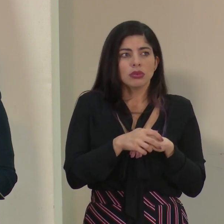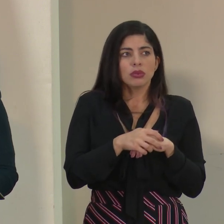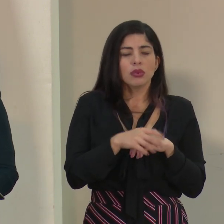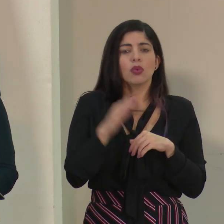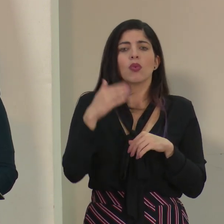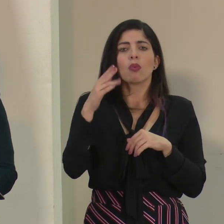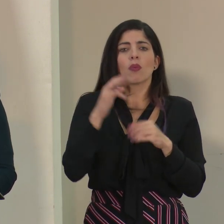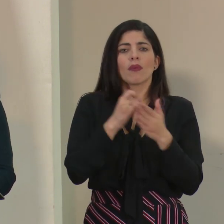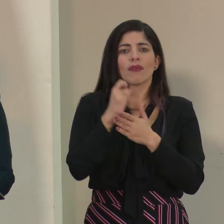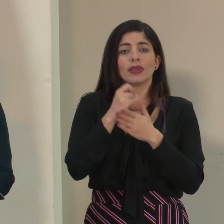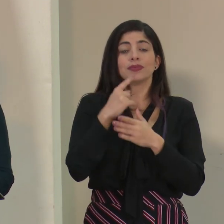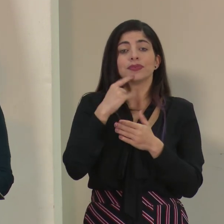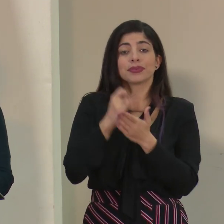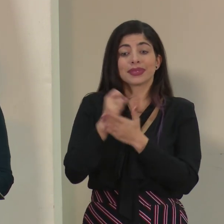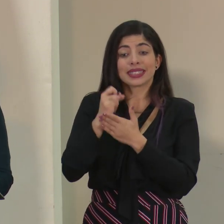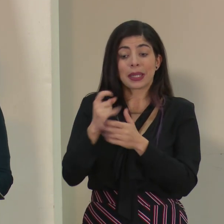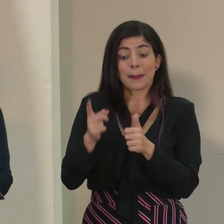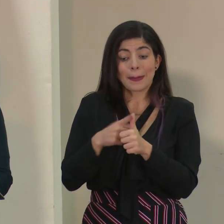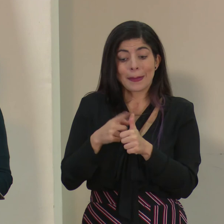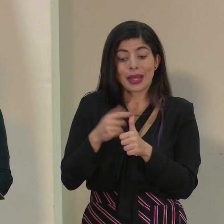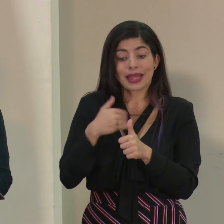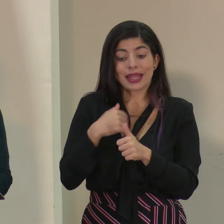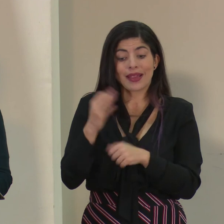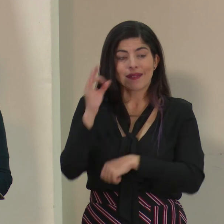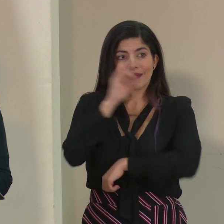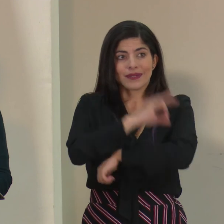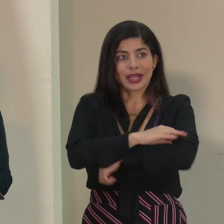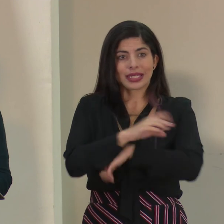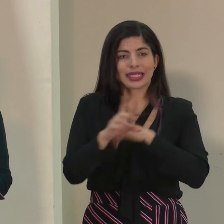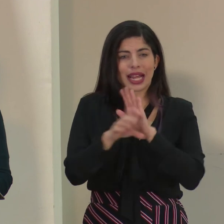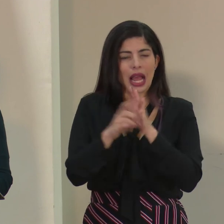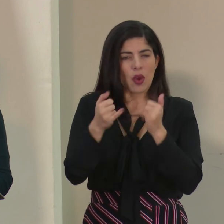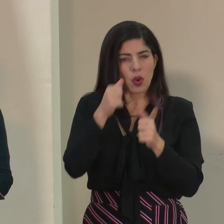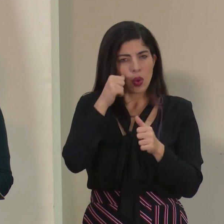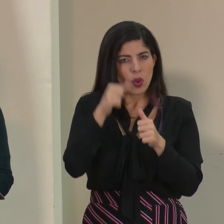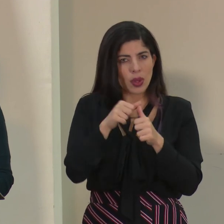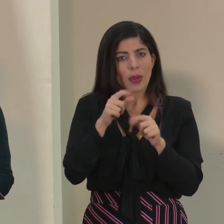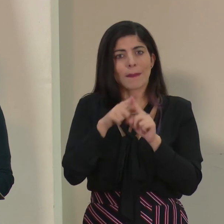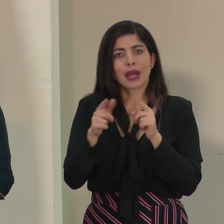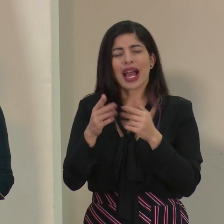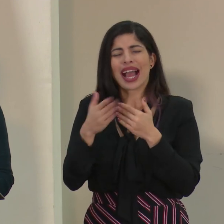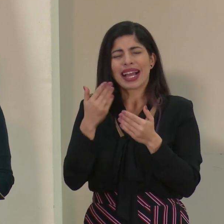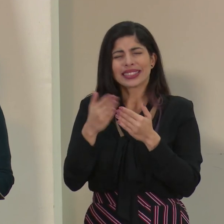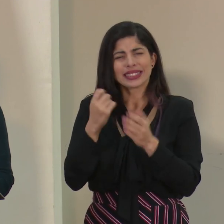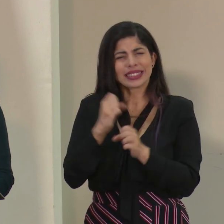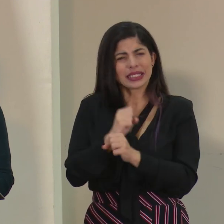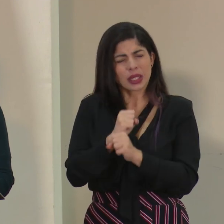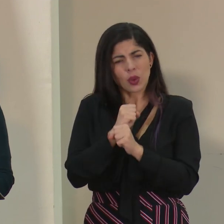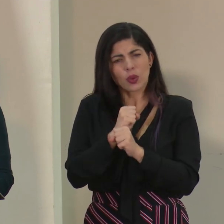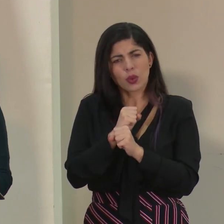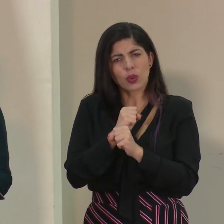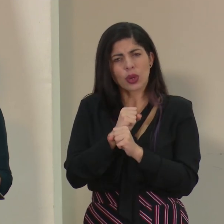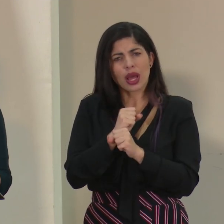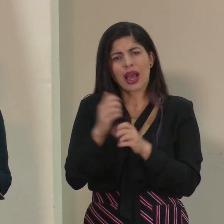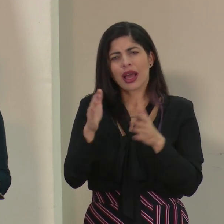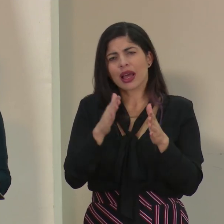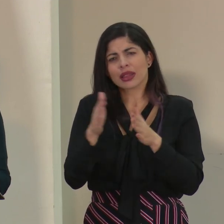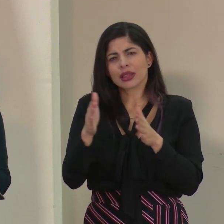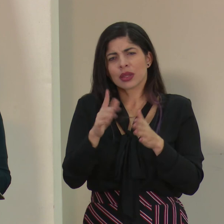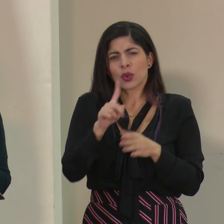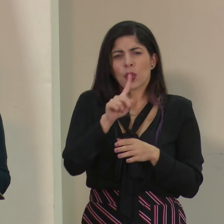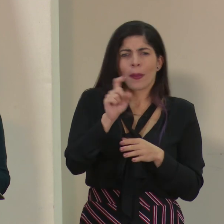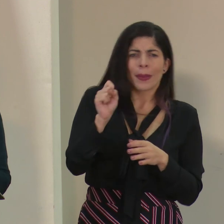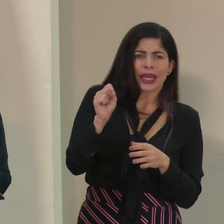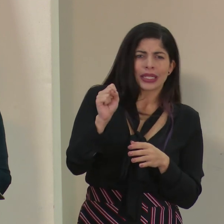investigación preliminar tiene un plazo de ley que en este momento no recuerdo, pero casi estoy segura que es entre un